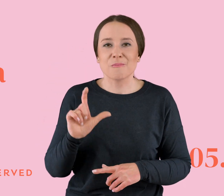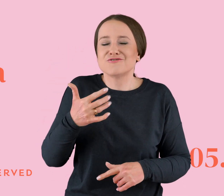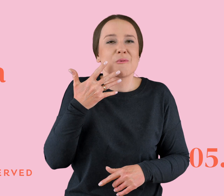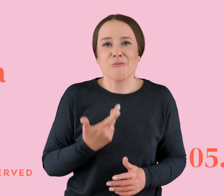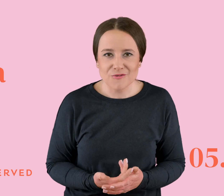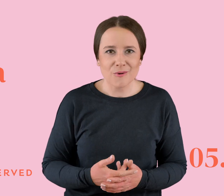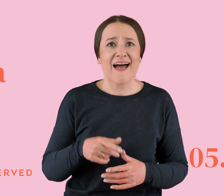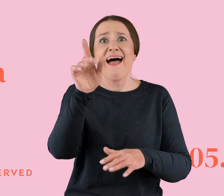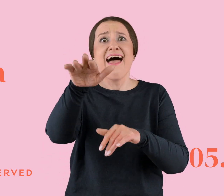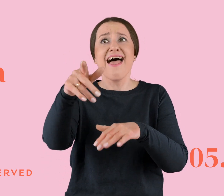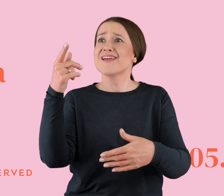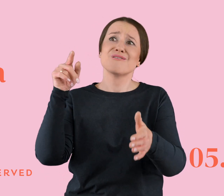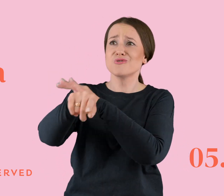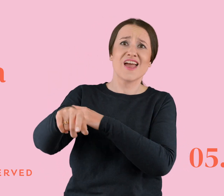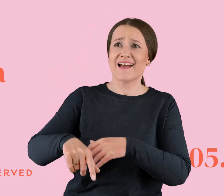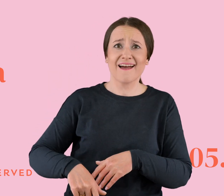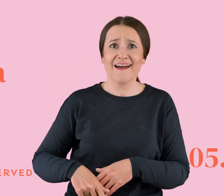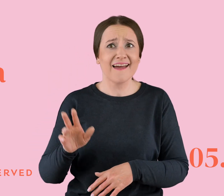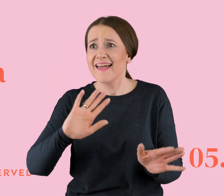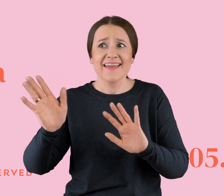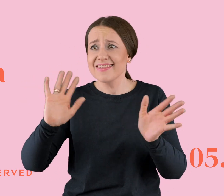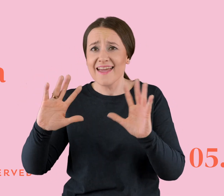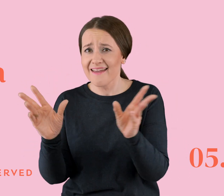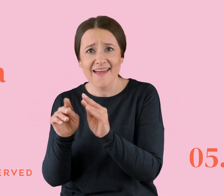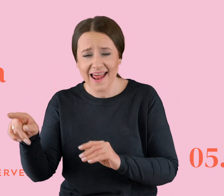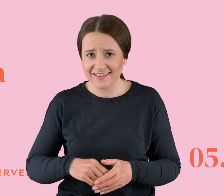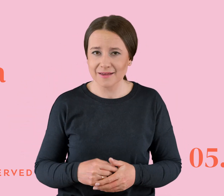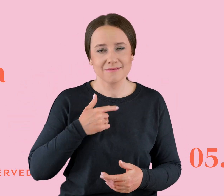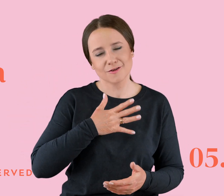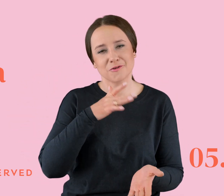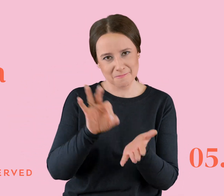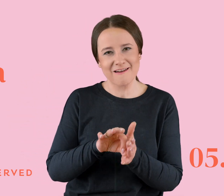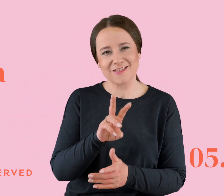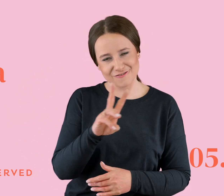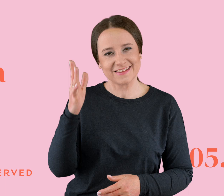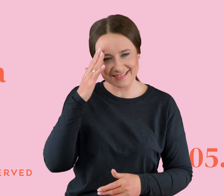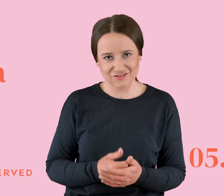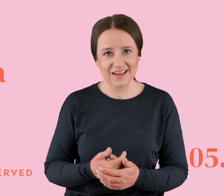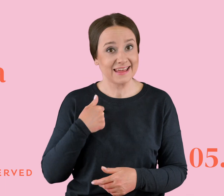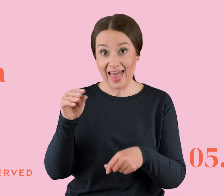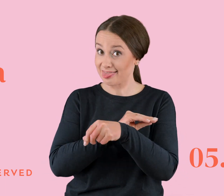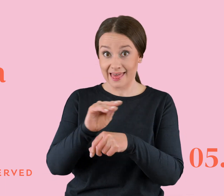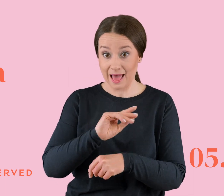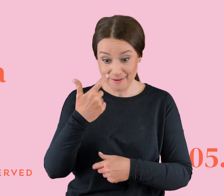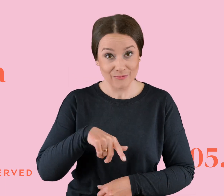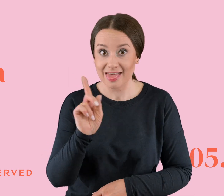stara, uciekaj, schodź z tych kolanek. Jestem pewna, że to kogoś takiego znacie. Ja nie jestem terapeutką, ja nie jestem psychologiem.